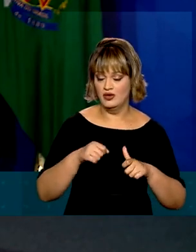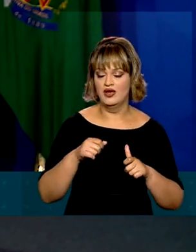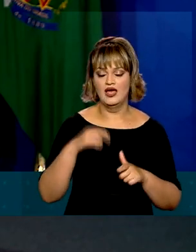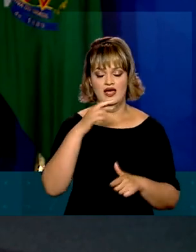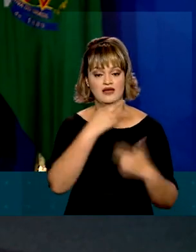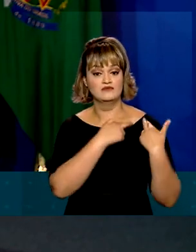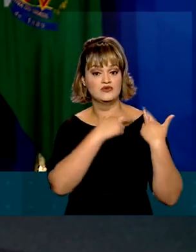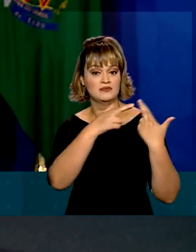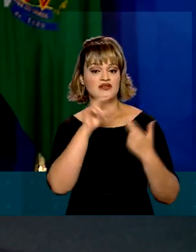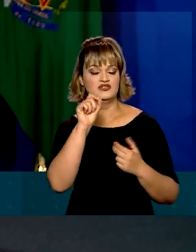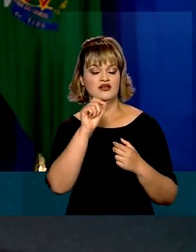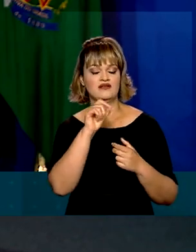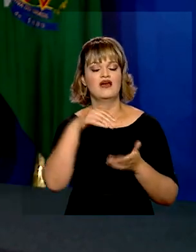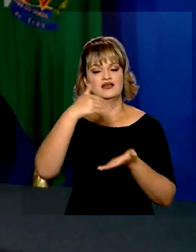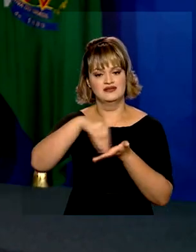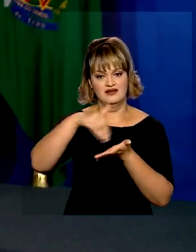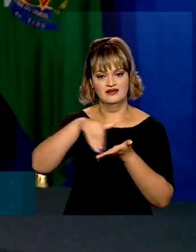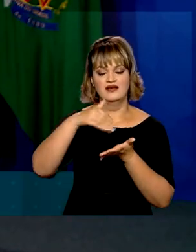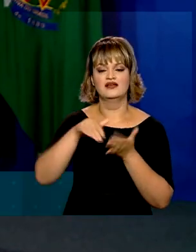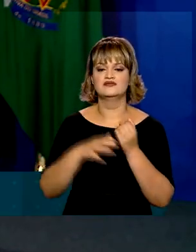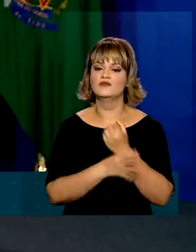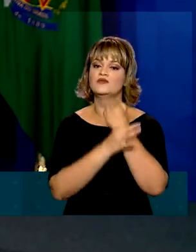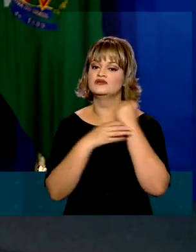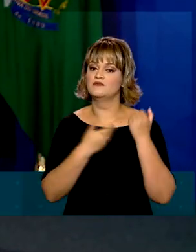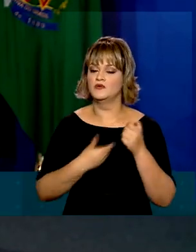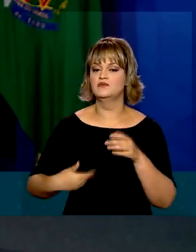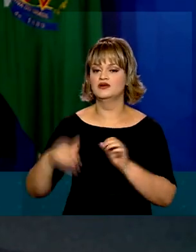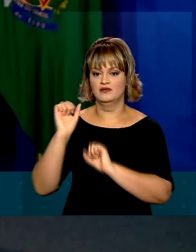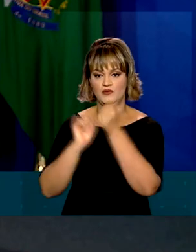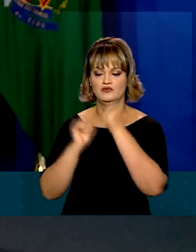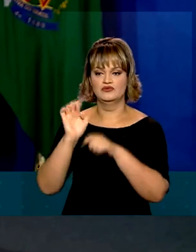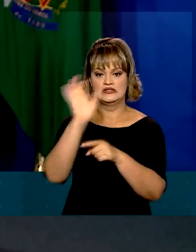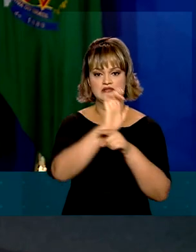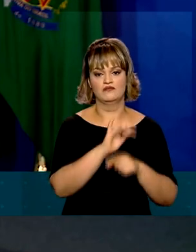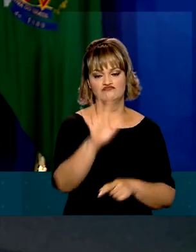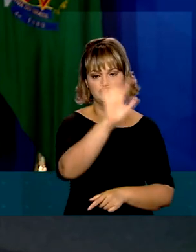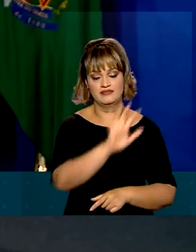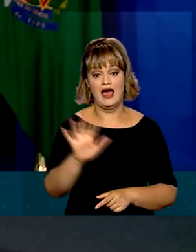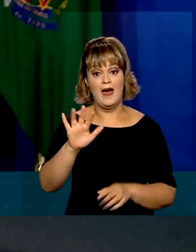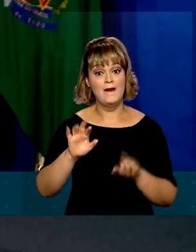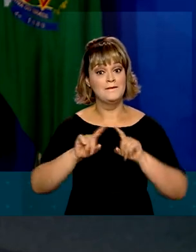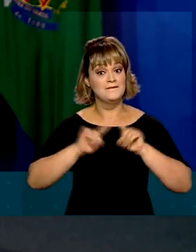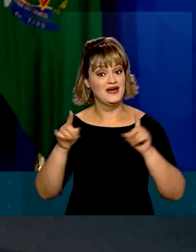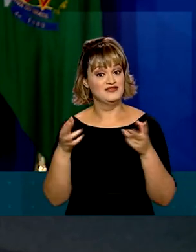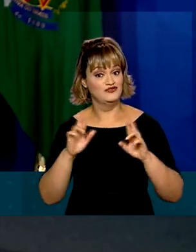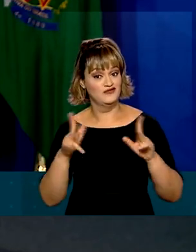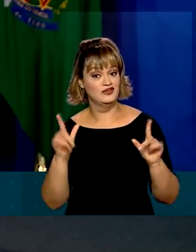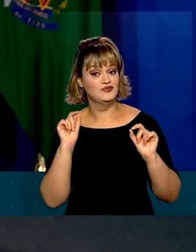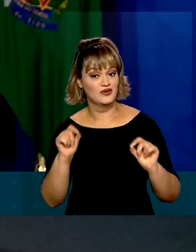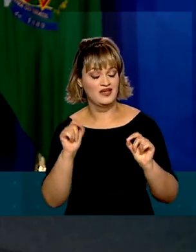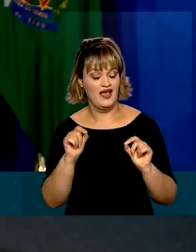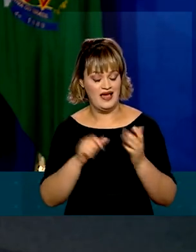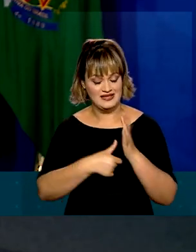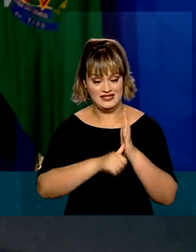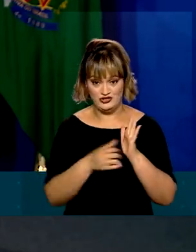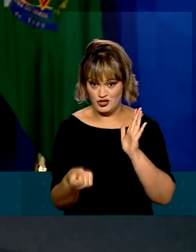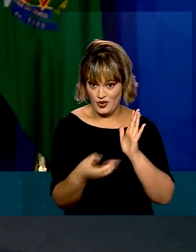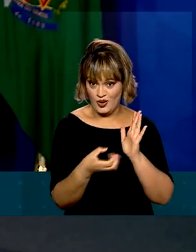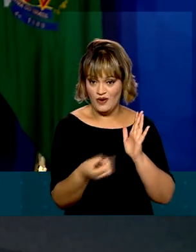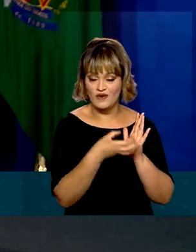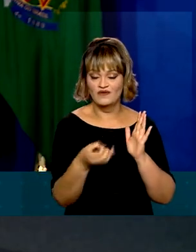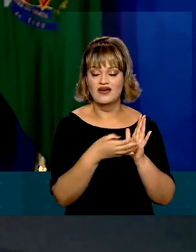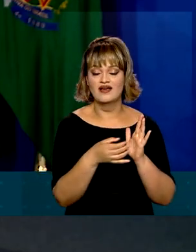responsabilidade das secretarias de segurança pública de cada estado. A diferença agora é que a identificação